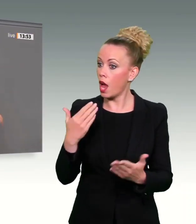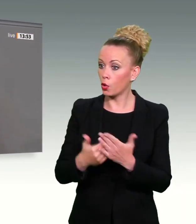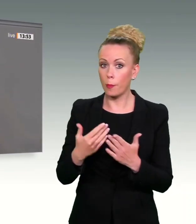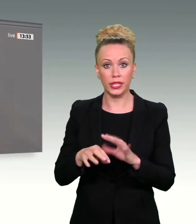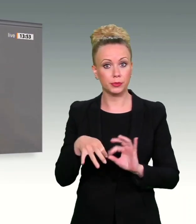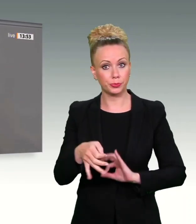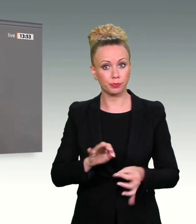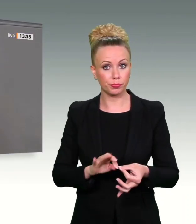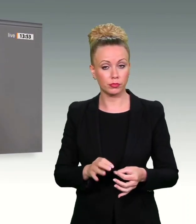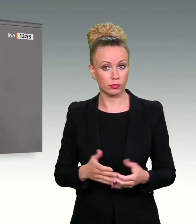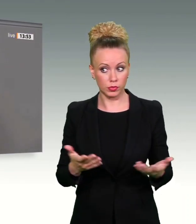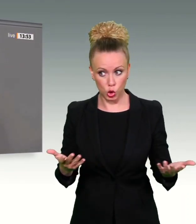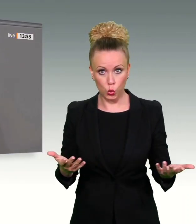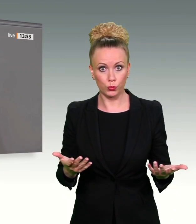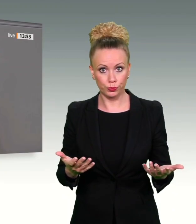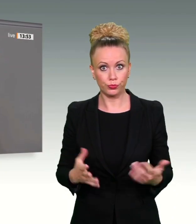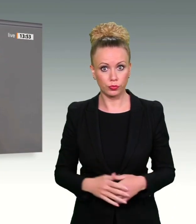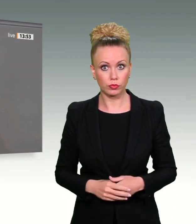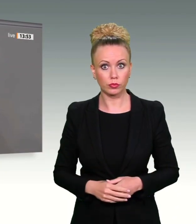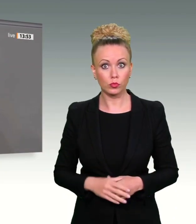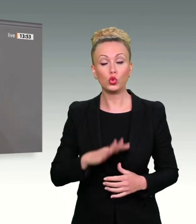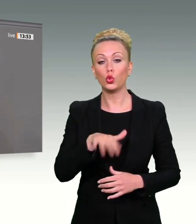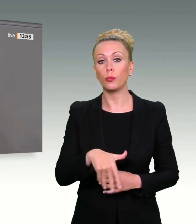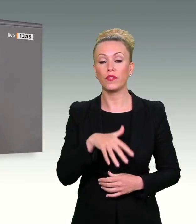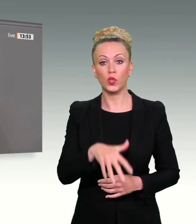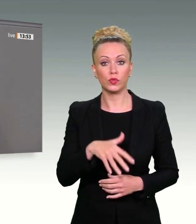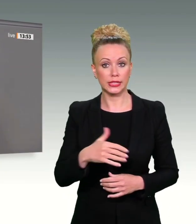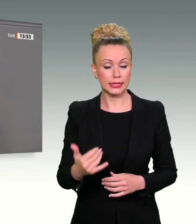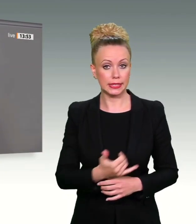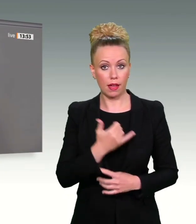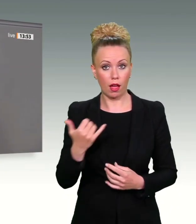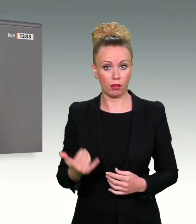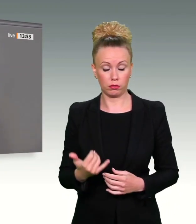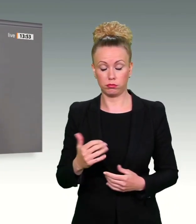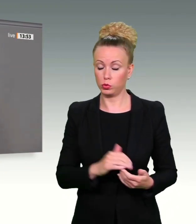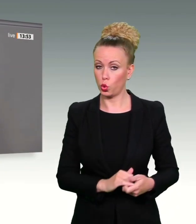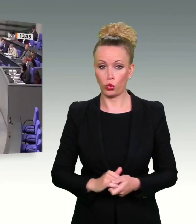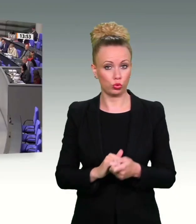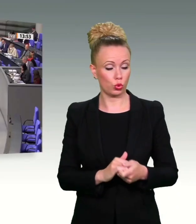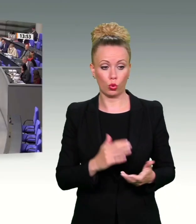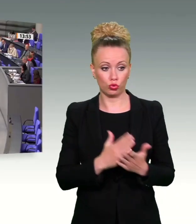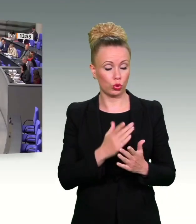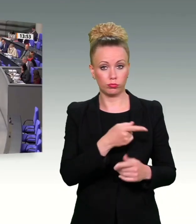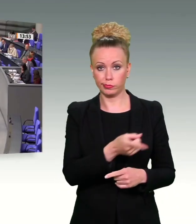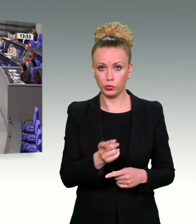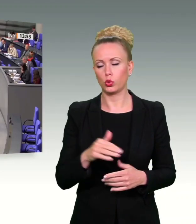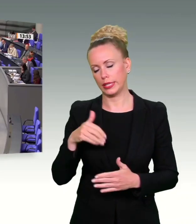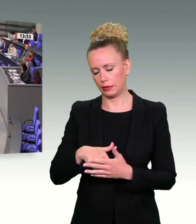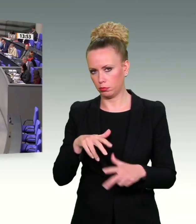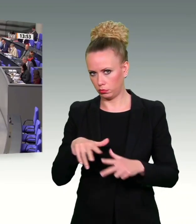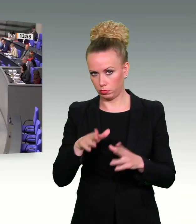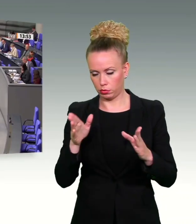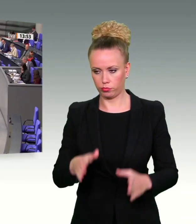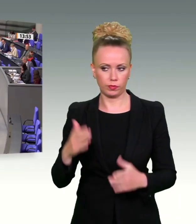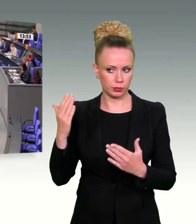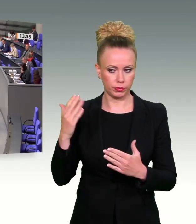Seit über 15 Jahren versucht die Union und das Innenministerium, Grüße gehen raus an Nancy